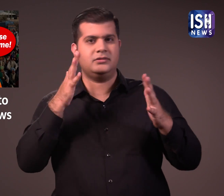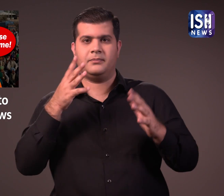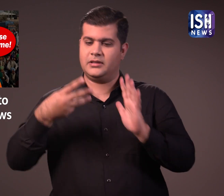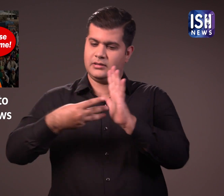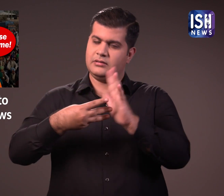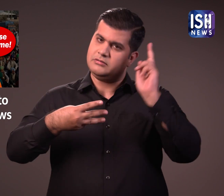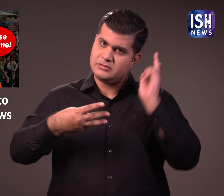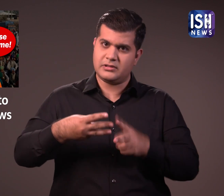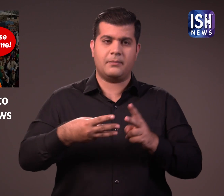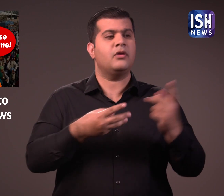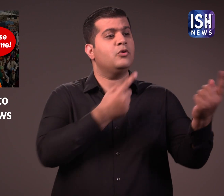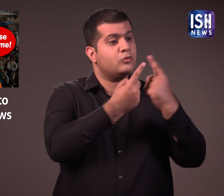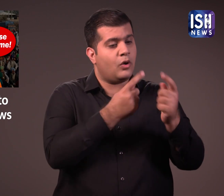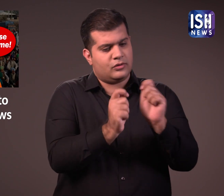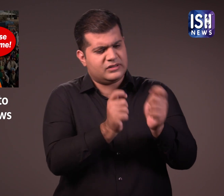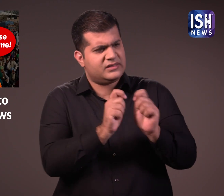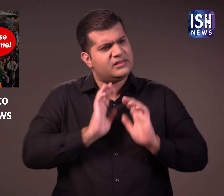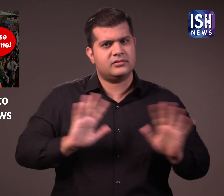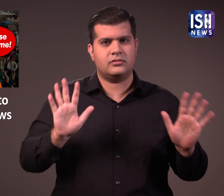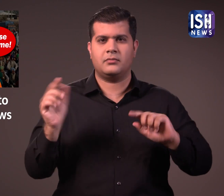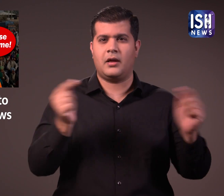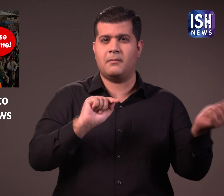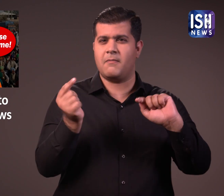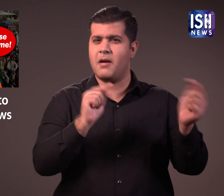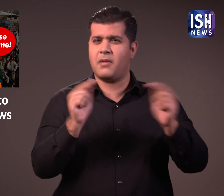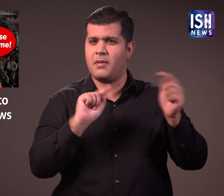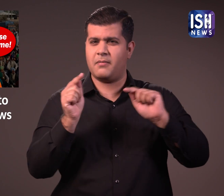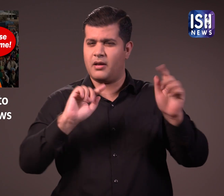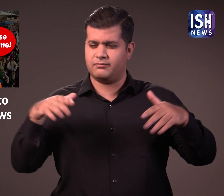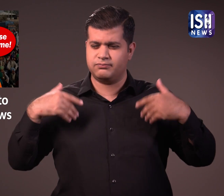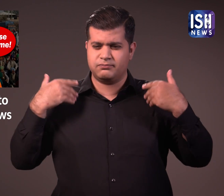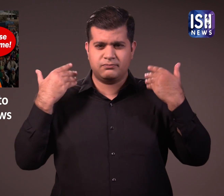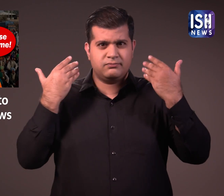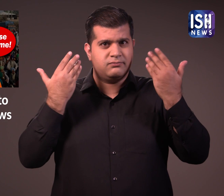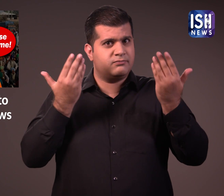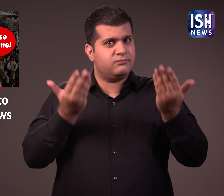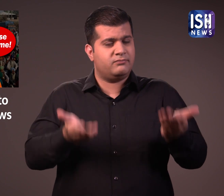की सरकार अपने रूप पर अडिक थी वह बहस पिछले कुछ समय से चल रही थी